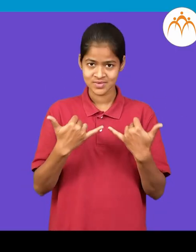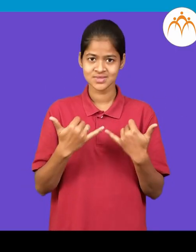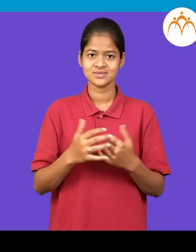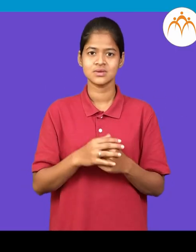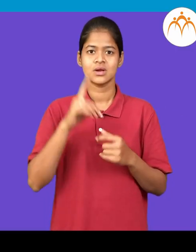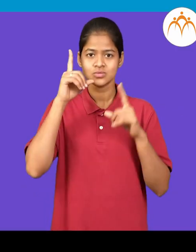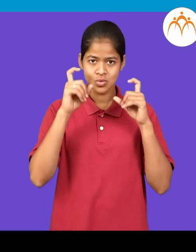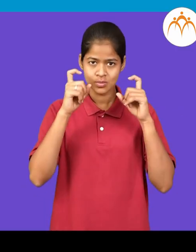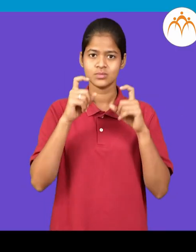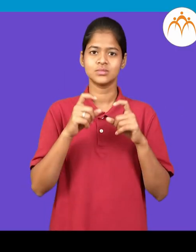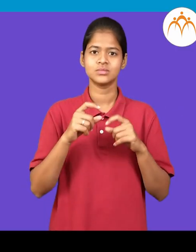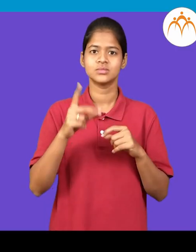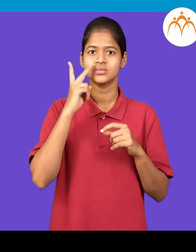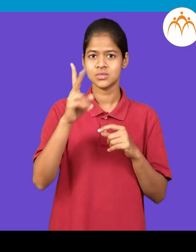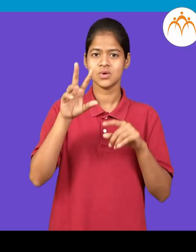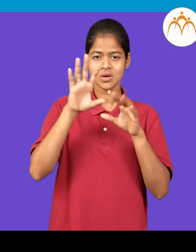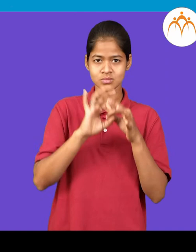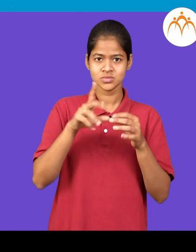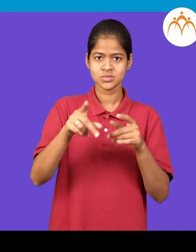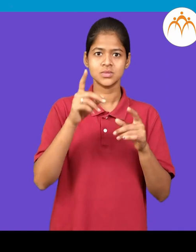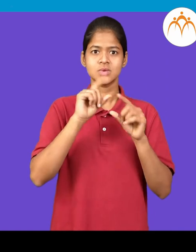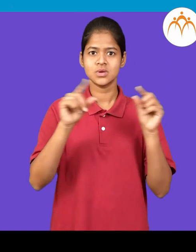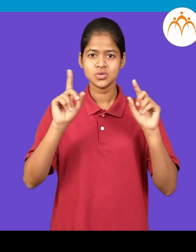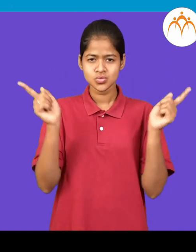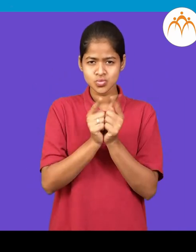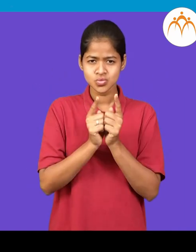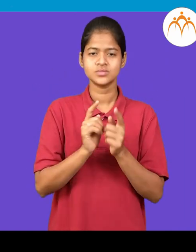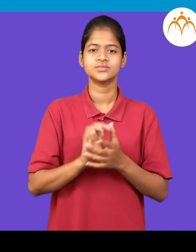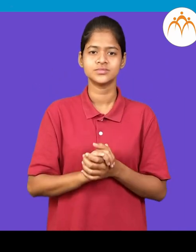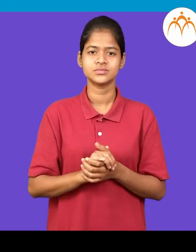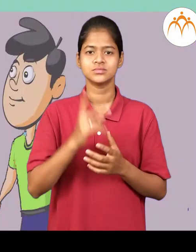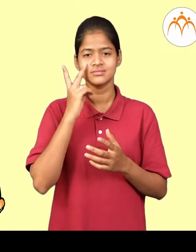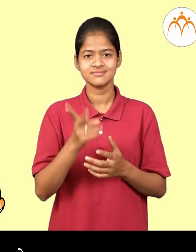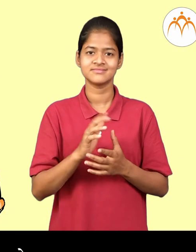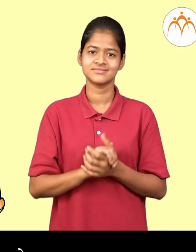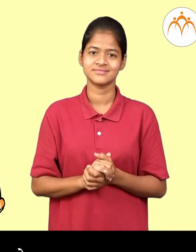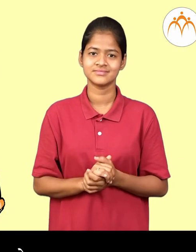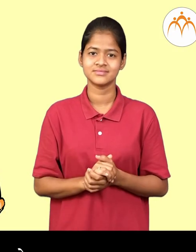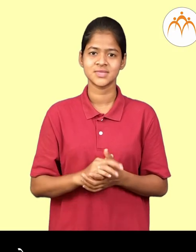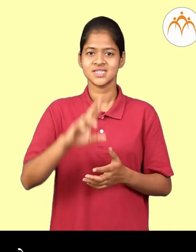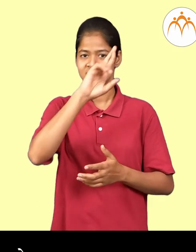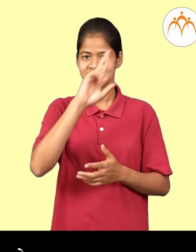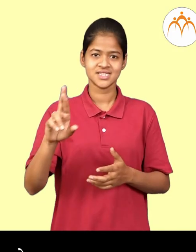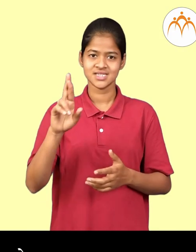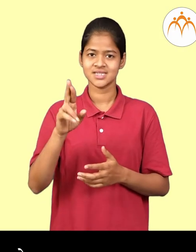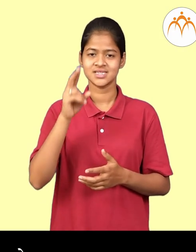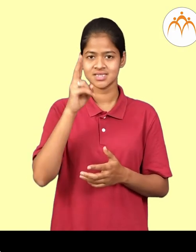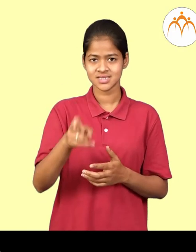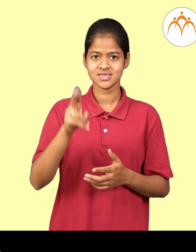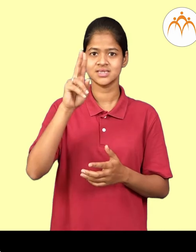आता चित्रान वरुन छोटी वाक्ये तयार करुया. हा रोहन सा मित्रा हे.